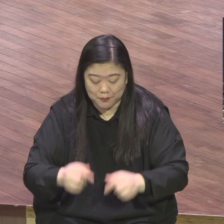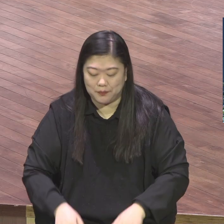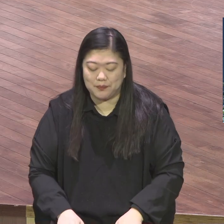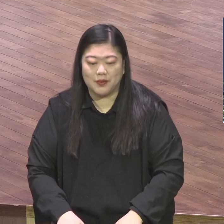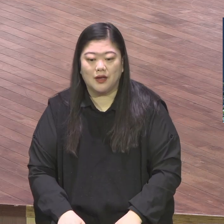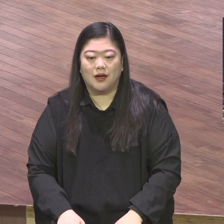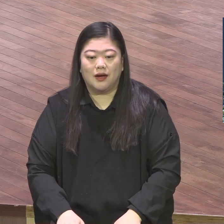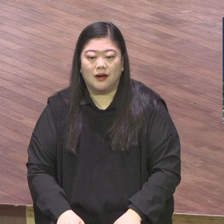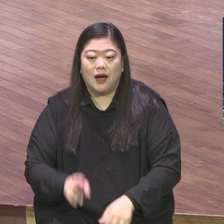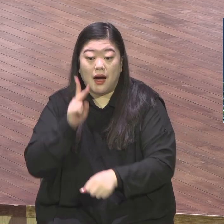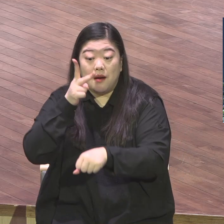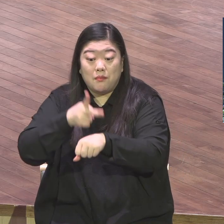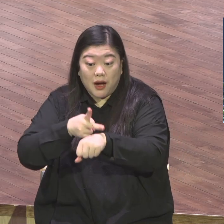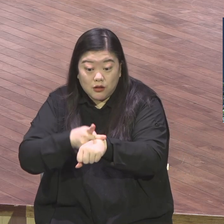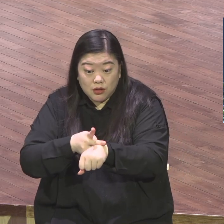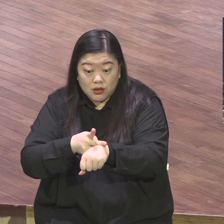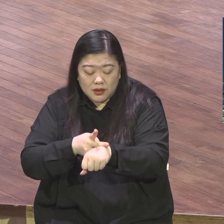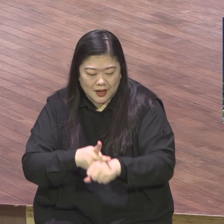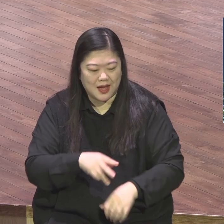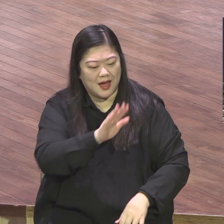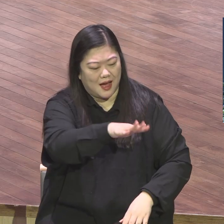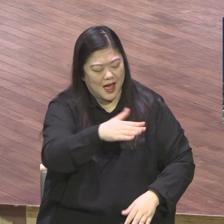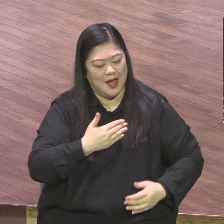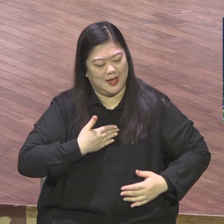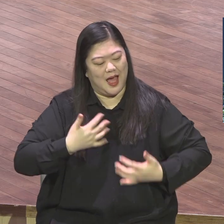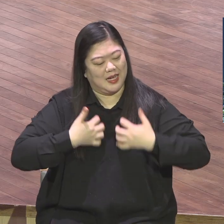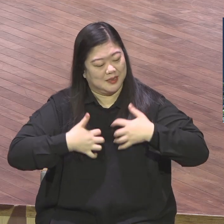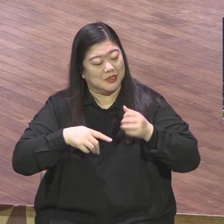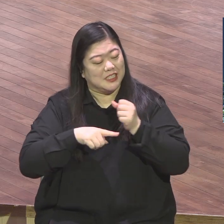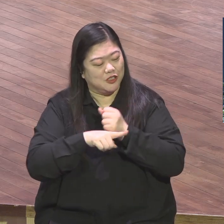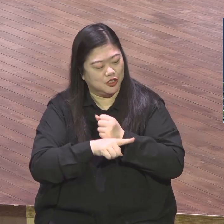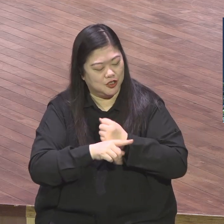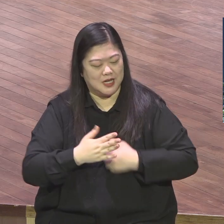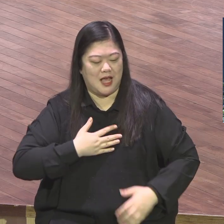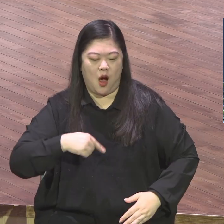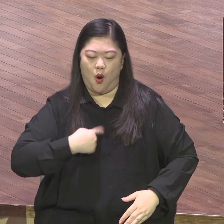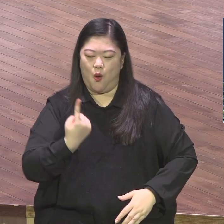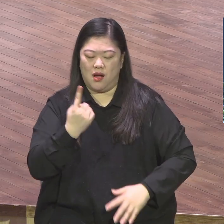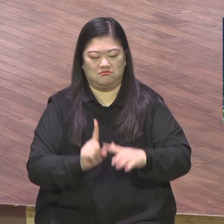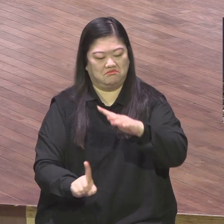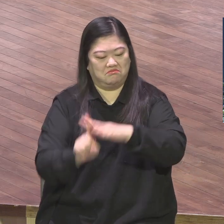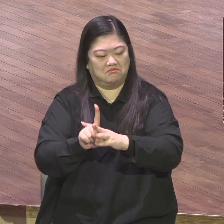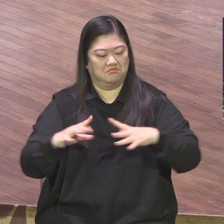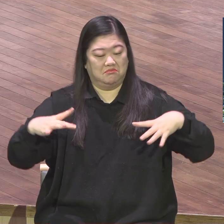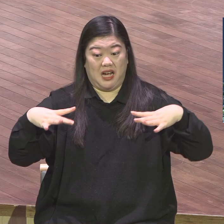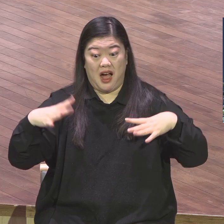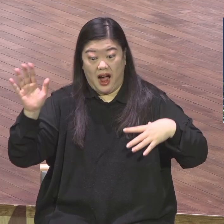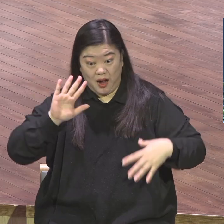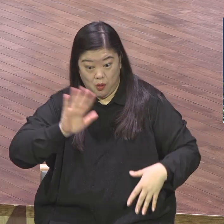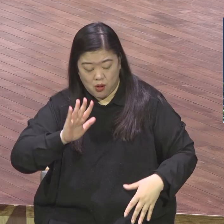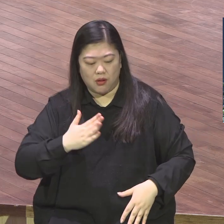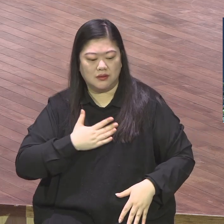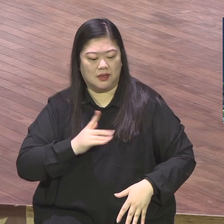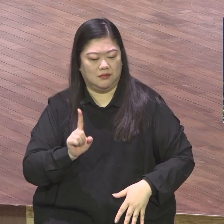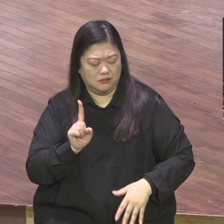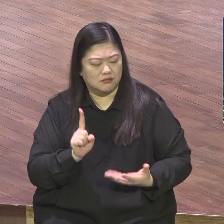동력할 때 나온다라는 사실을 강조해요. 동력이 사민일조 동력 장로로서 권사로서